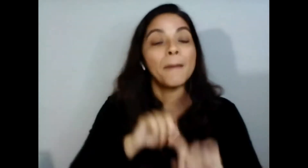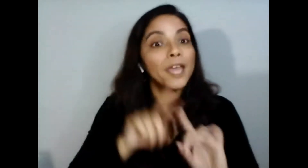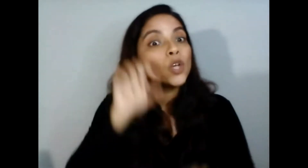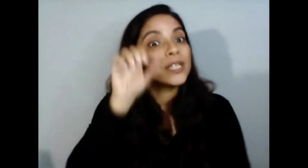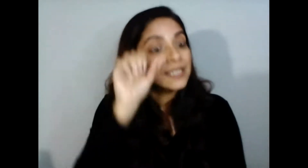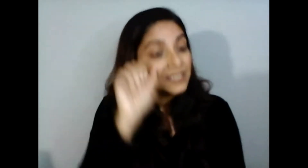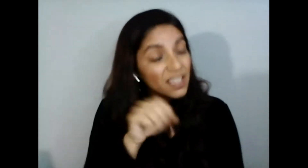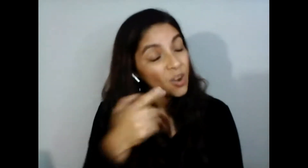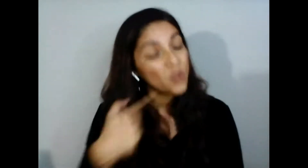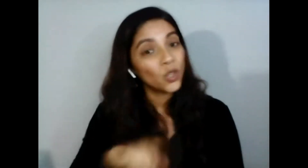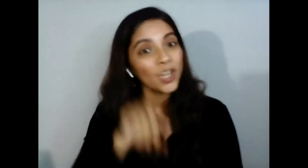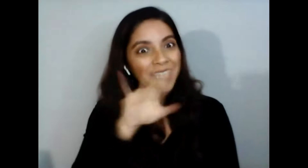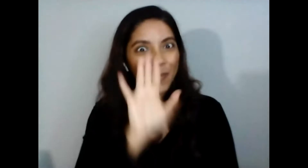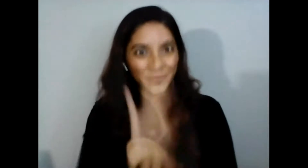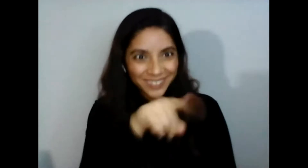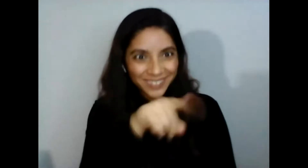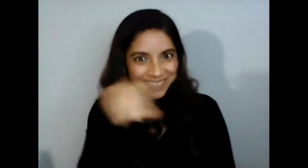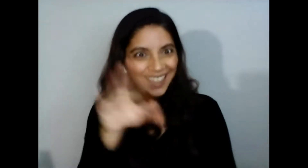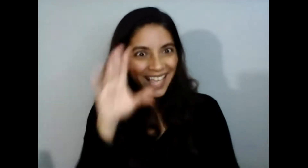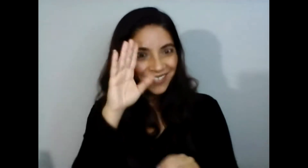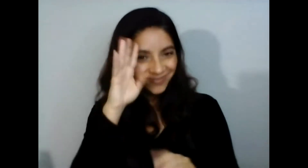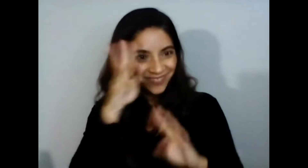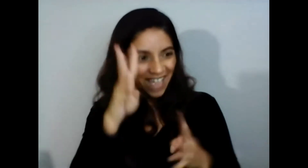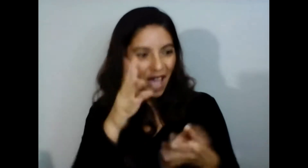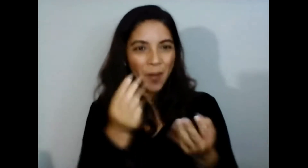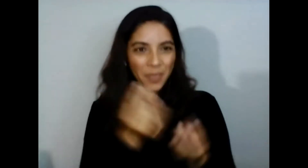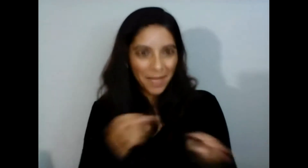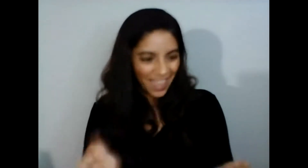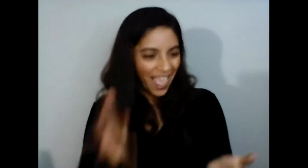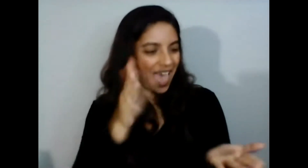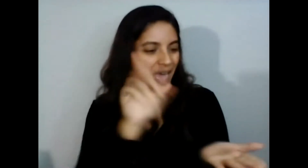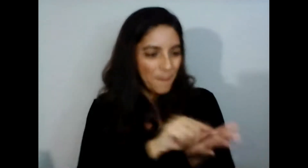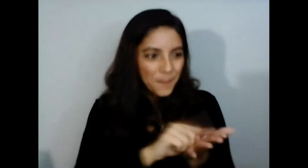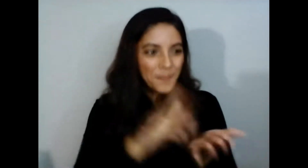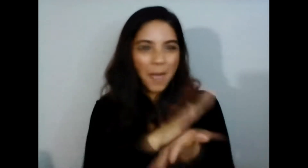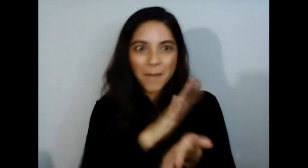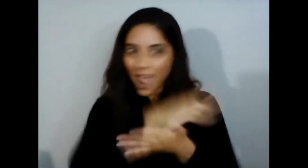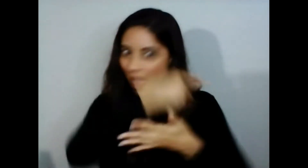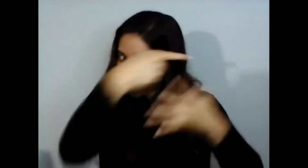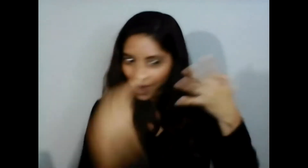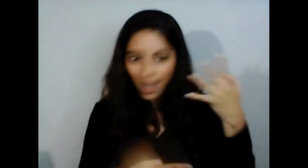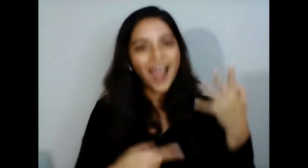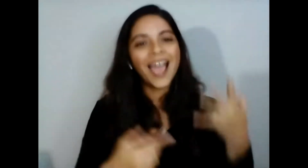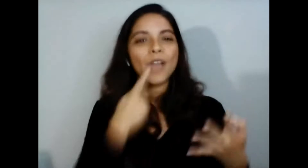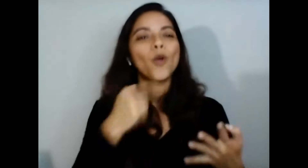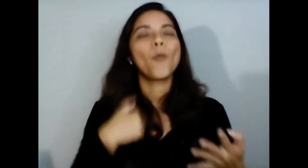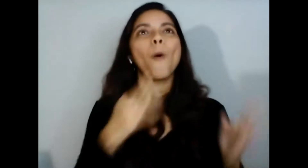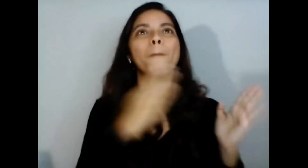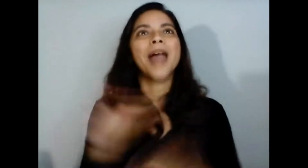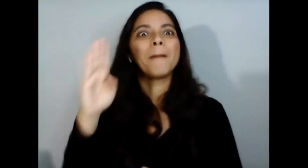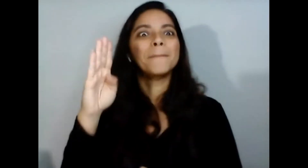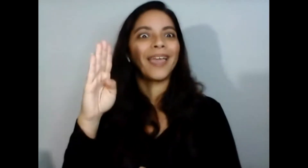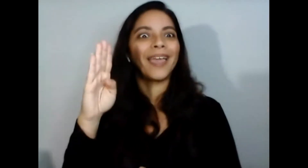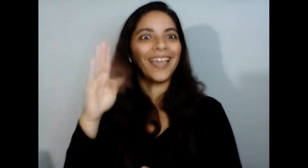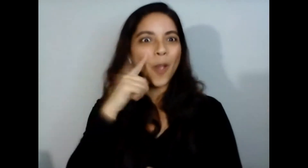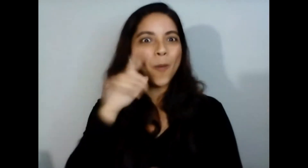material para como digo hacer como un plan B y informarlo